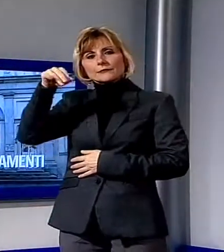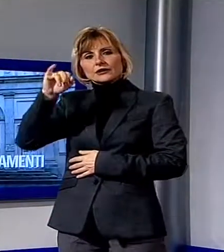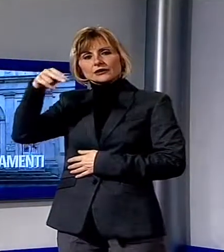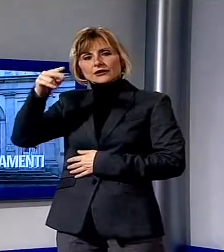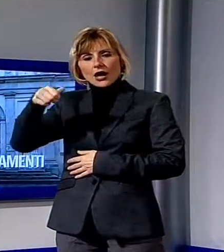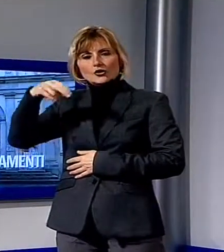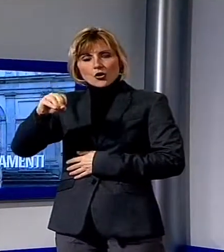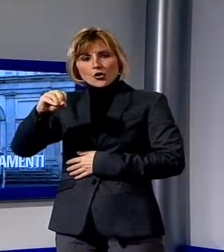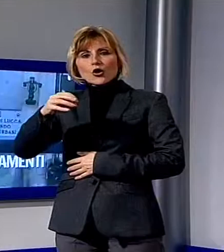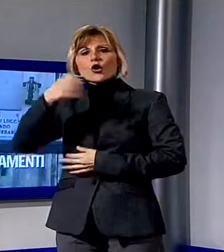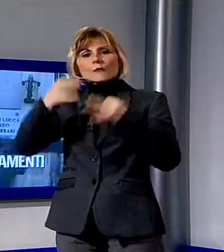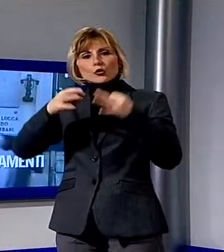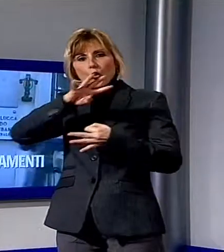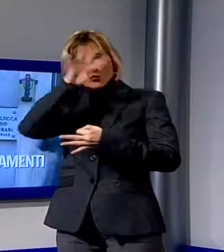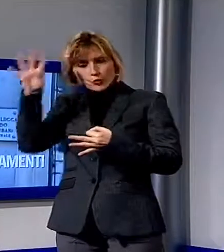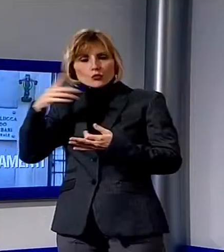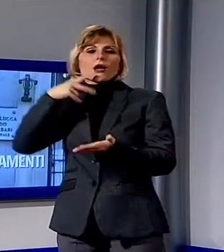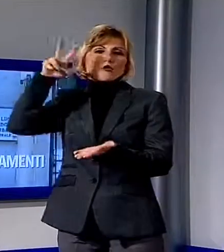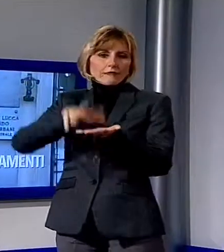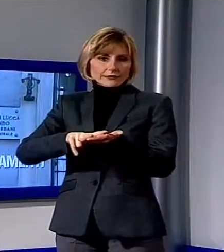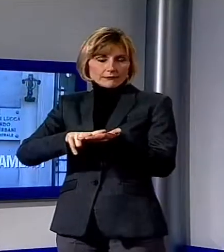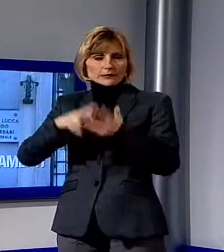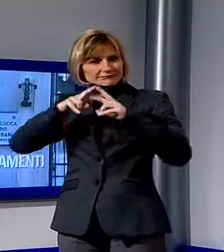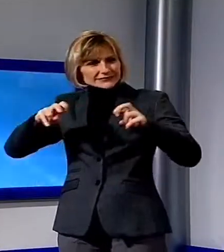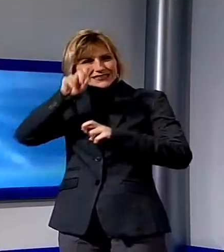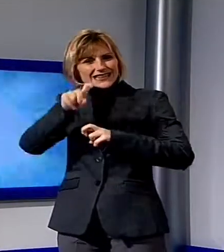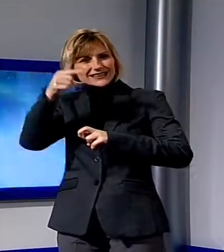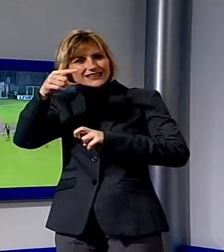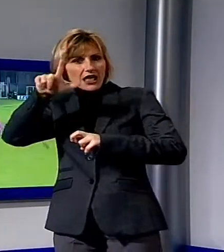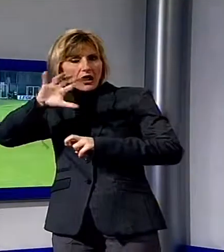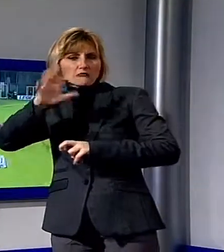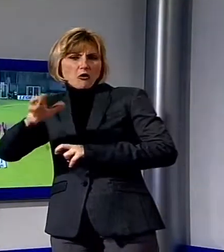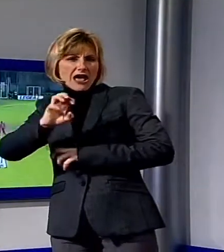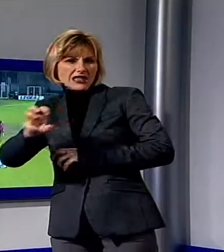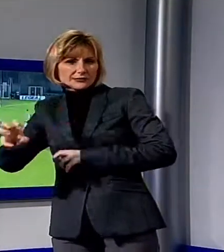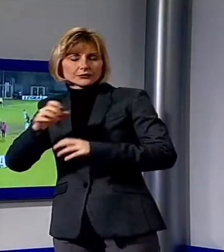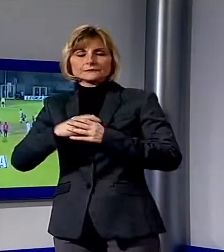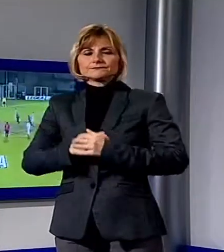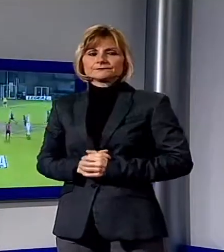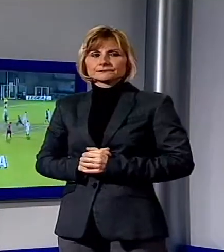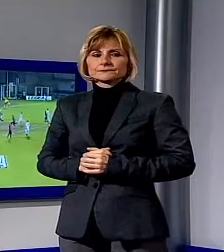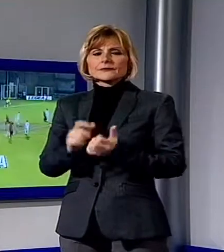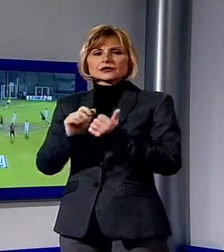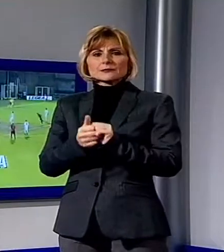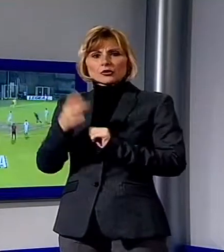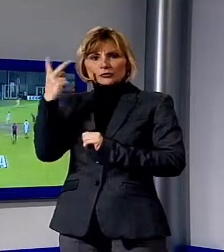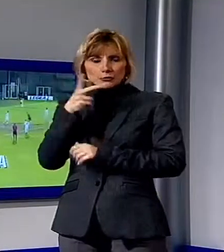Donato, si indaga su ZTL e altro. Lo sport lucchese che botta ma deve ripartire,